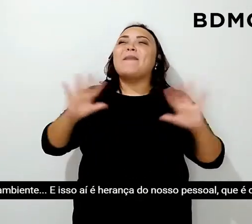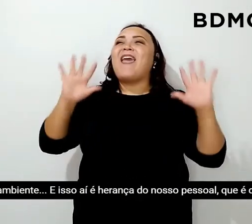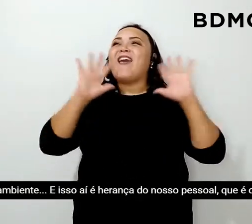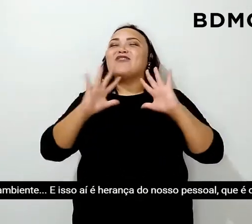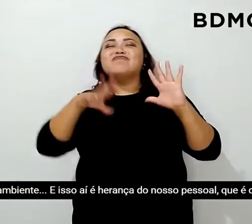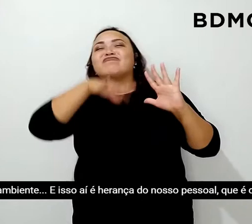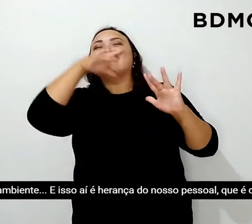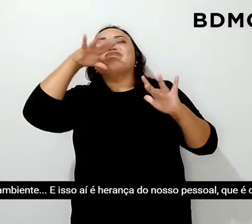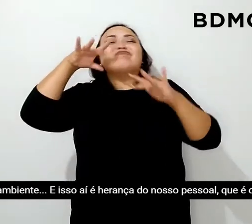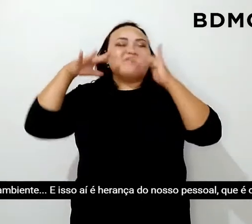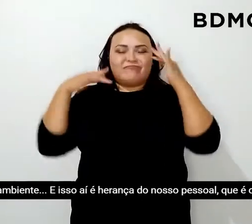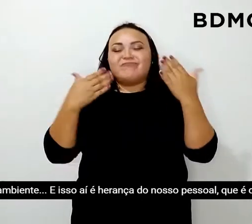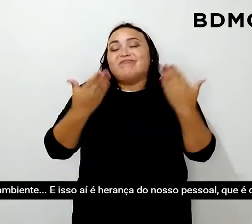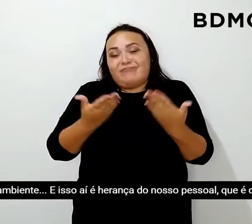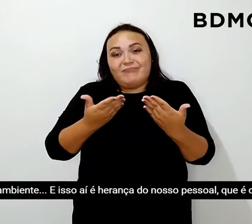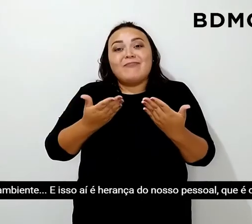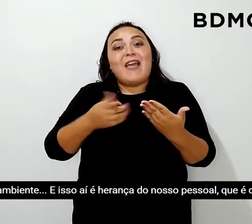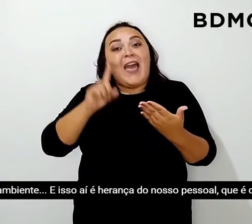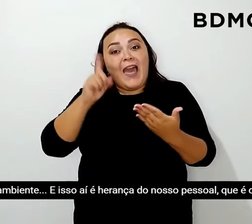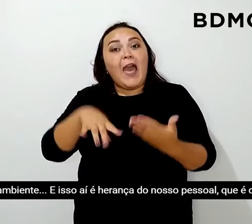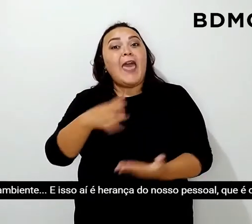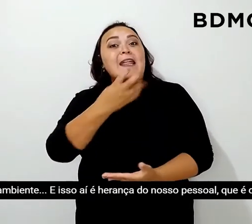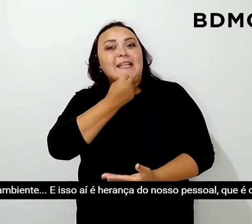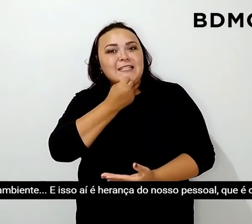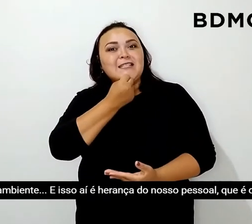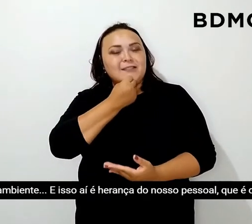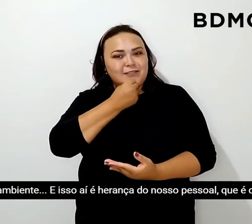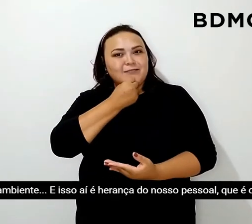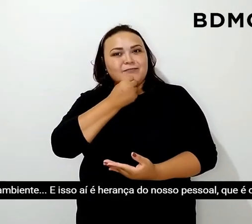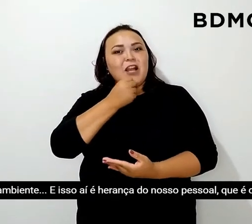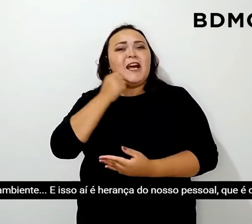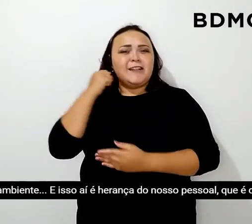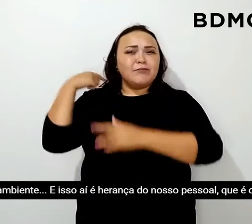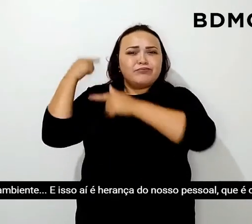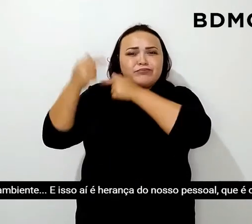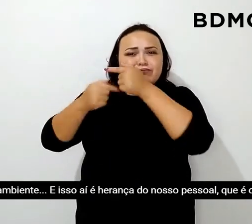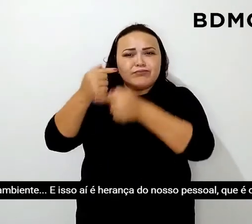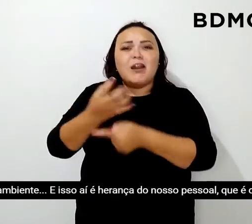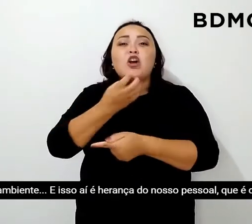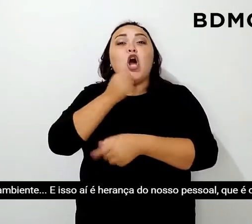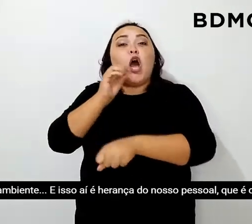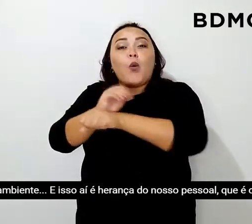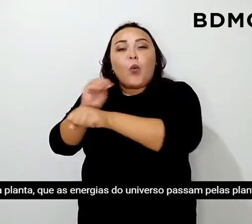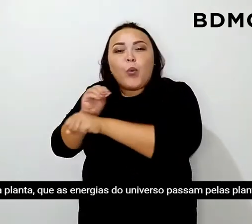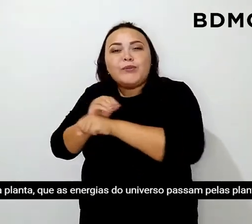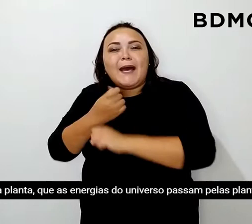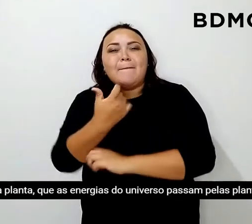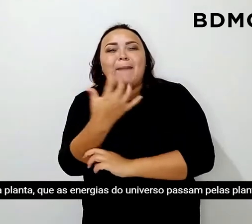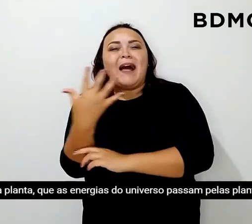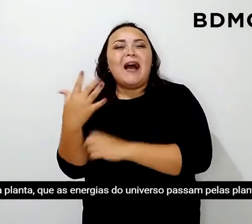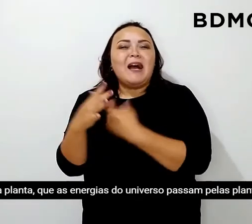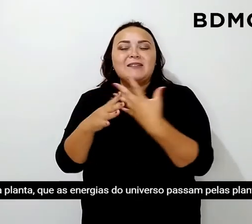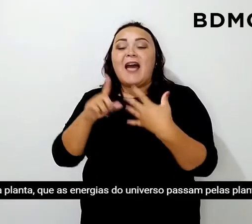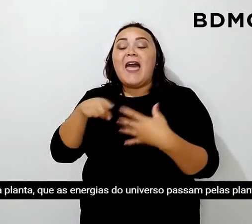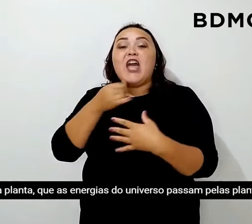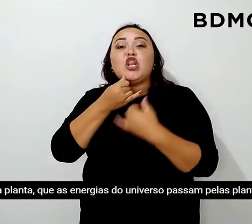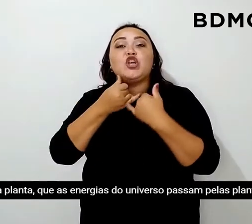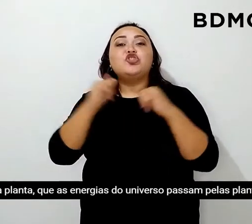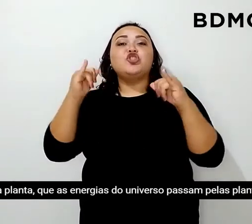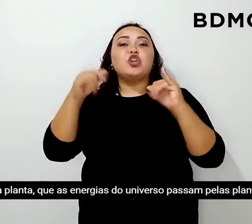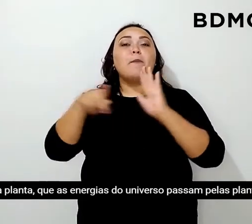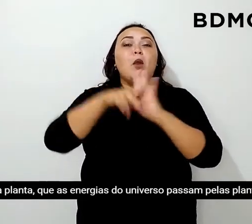ambiente e isso aí é herança do nosso pessoal, que é cultivar a planta, que as